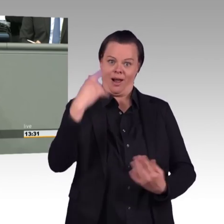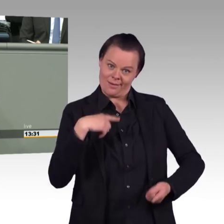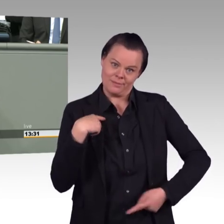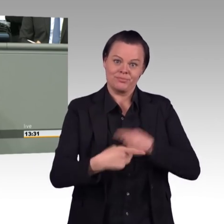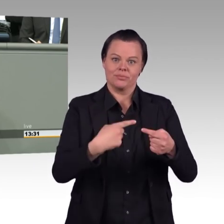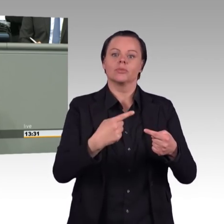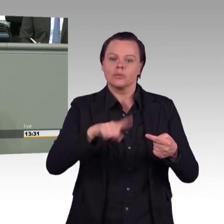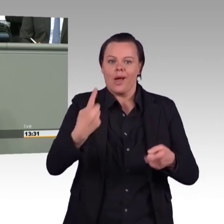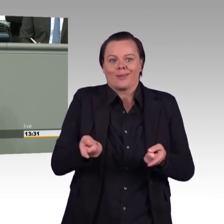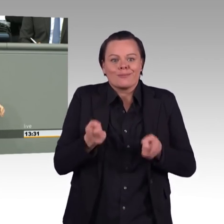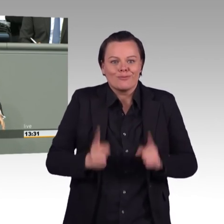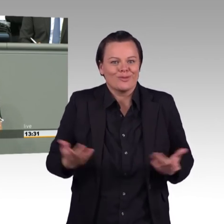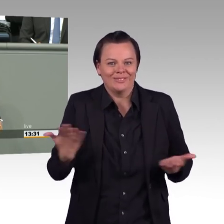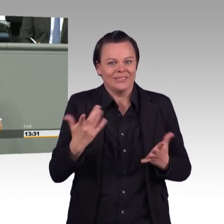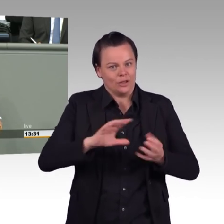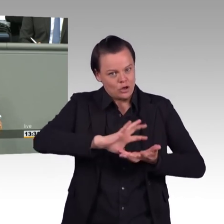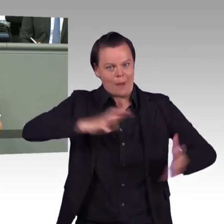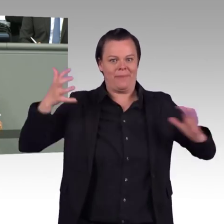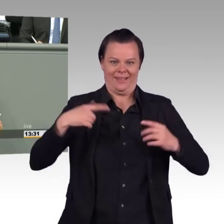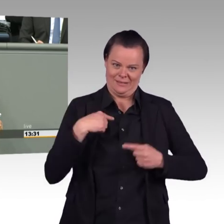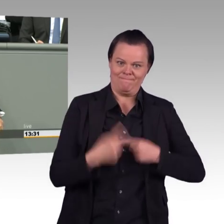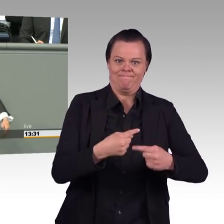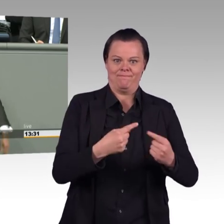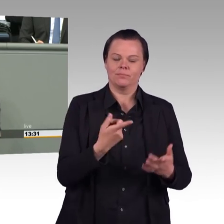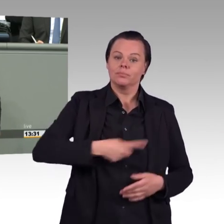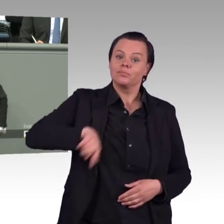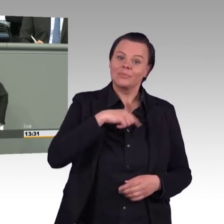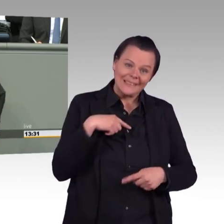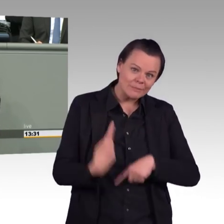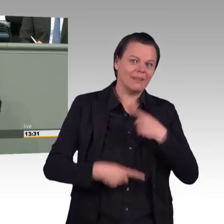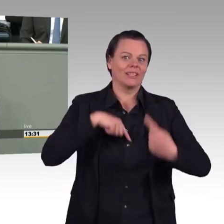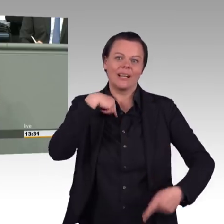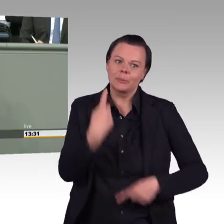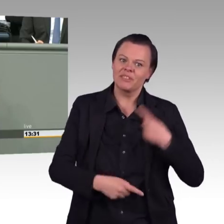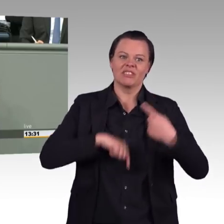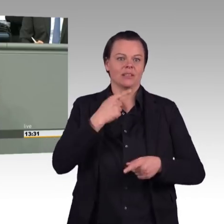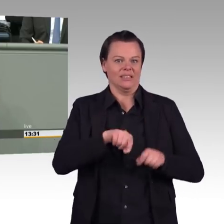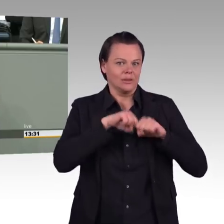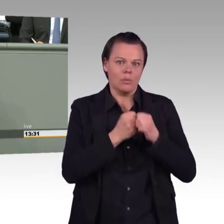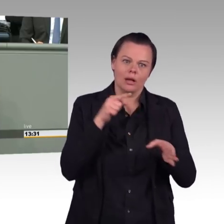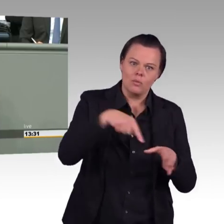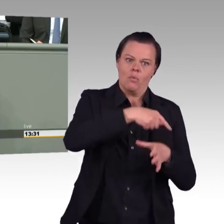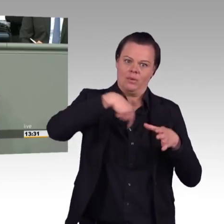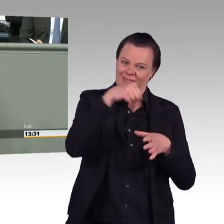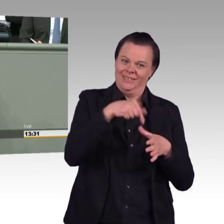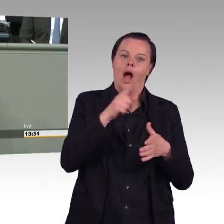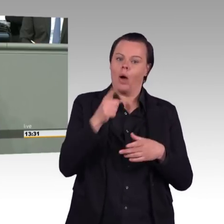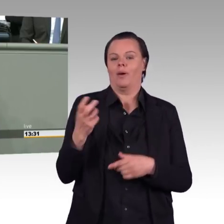Sie sagen jetzt in Ihrem Entwurf, oder Sie schreiben, Sie wollen den Einstieg in den Cola-Einstieg, bedeutet für Sie Abschaltung von drei